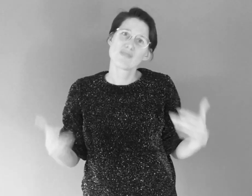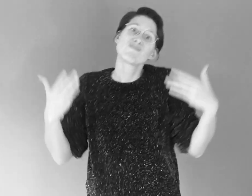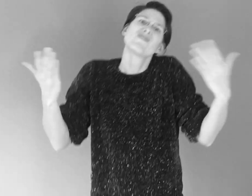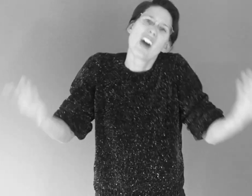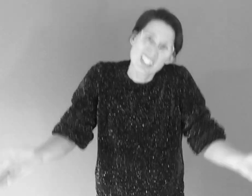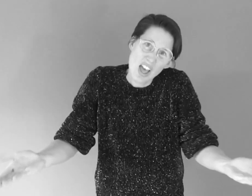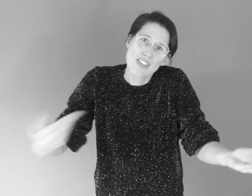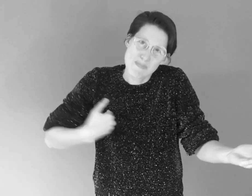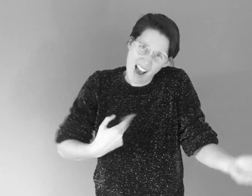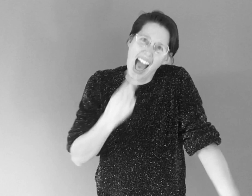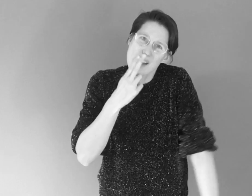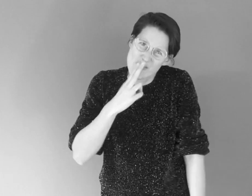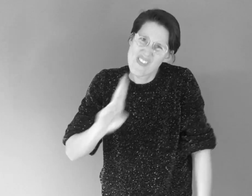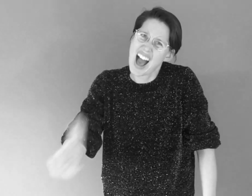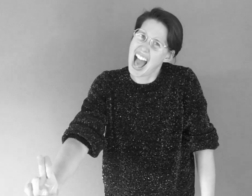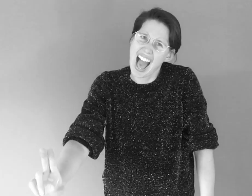was het maar waar.